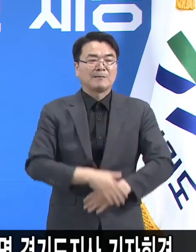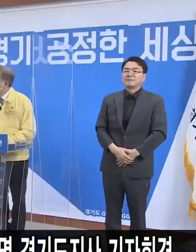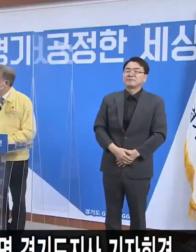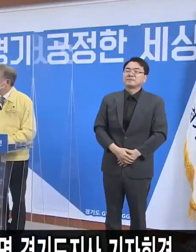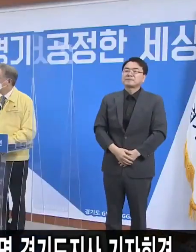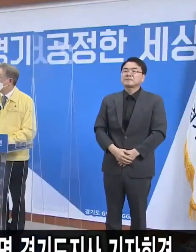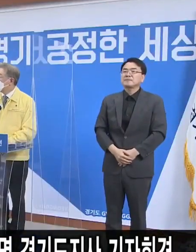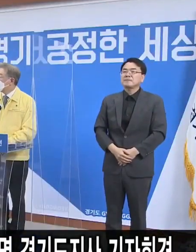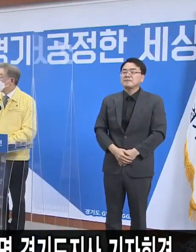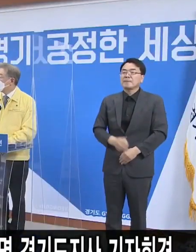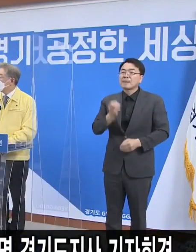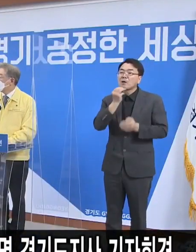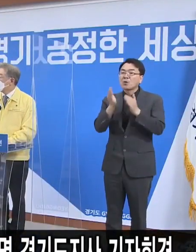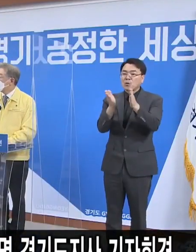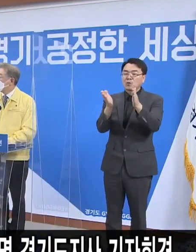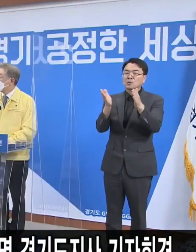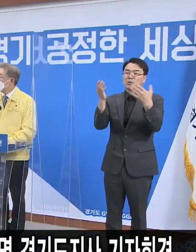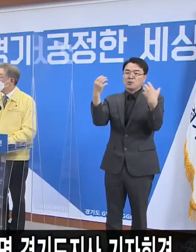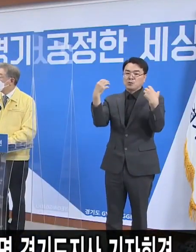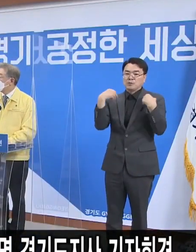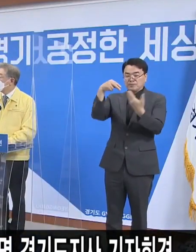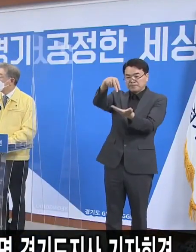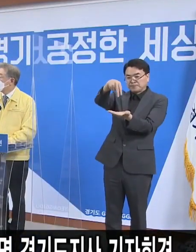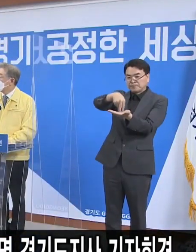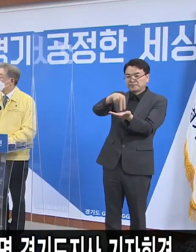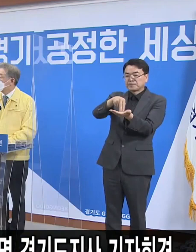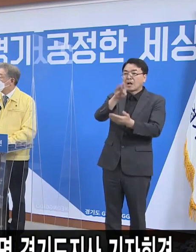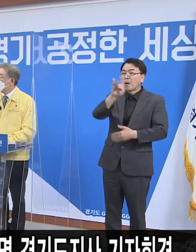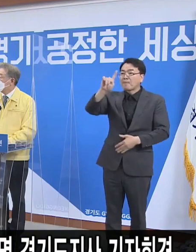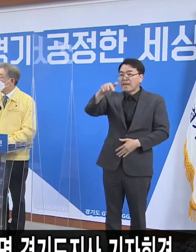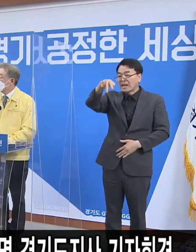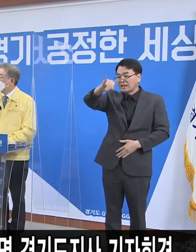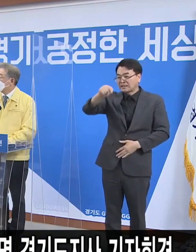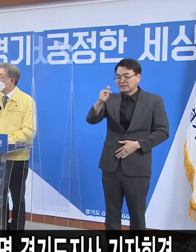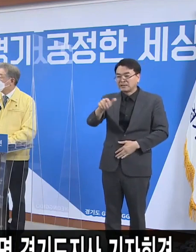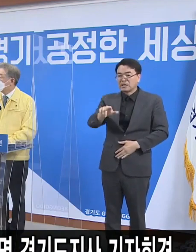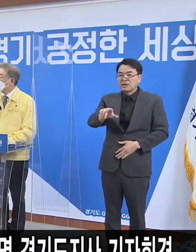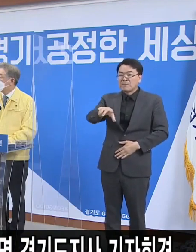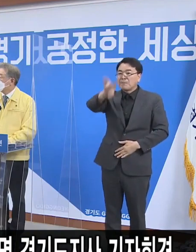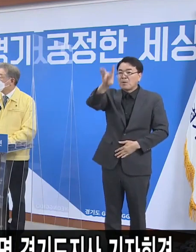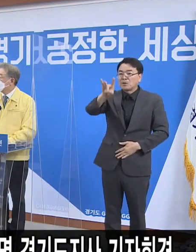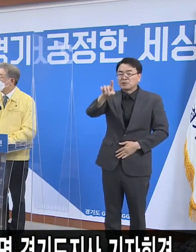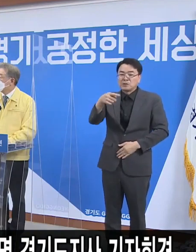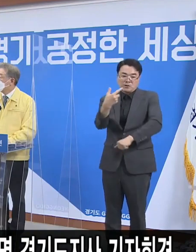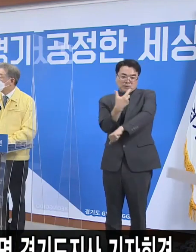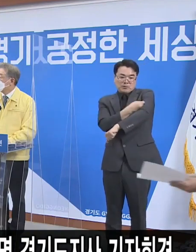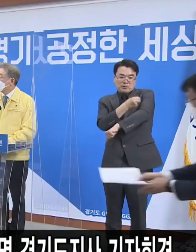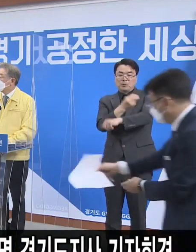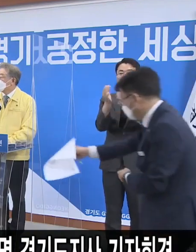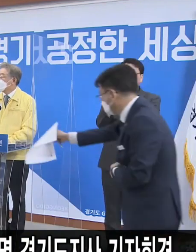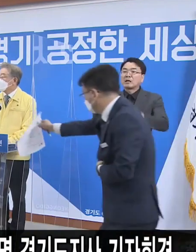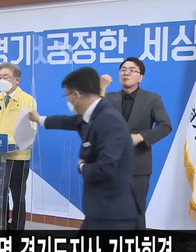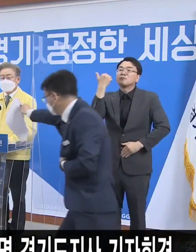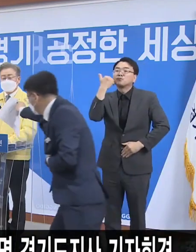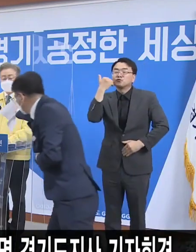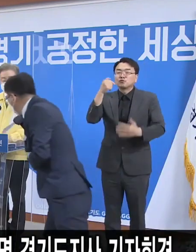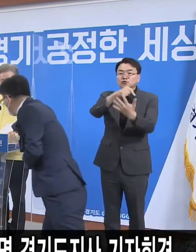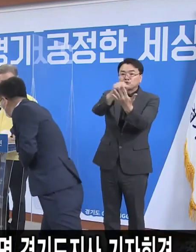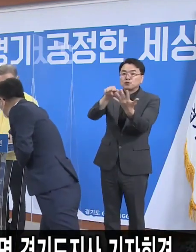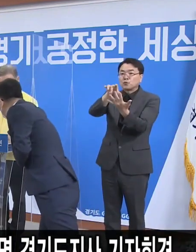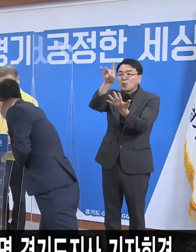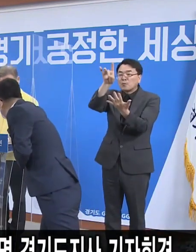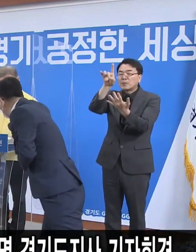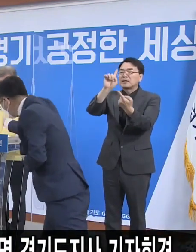기자입니다. 경기도용 백신 우선접종 대상이 언제부터 시작하는지 말씀해 주시고 우선접종 대상자는 어떤 분들이